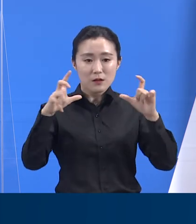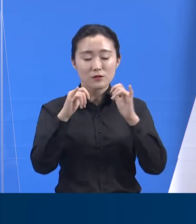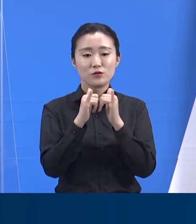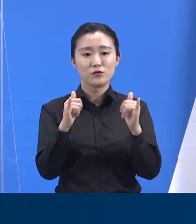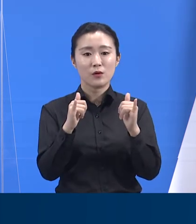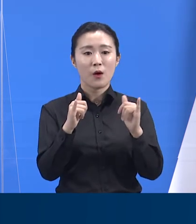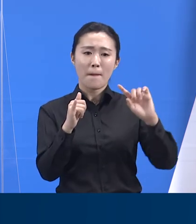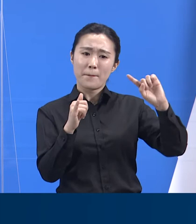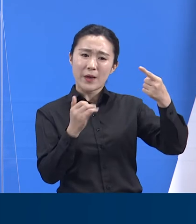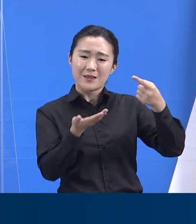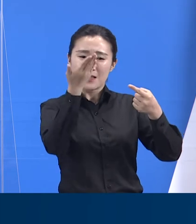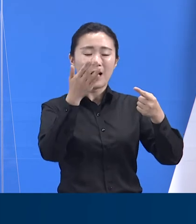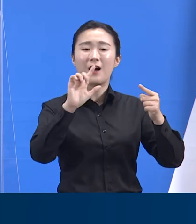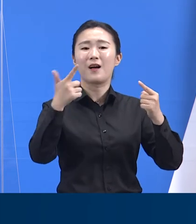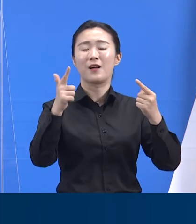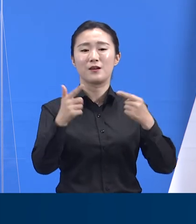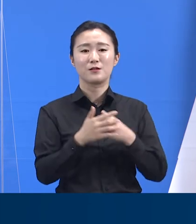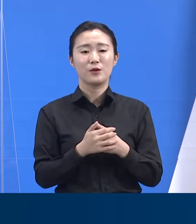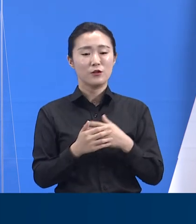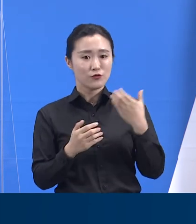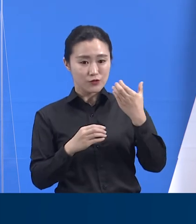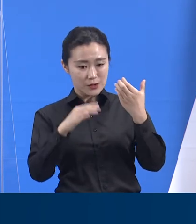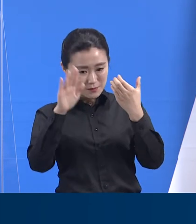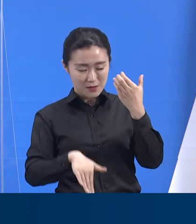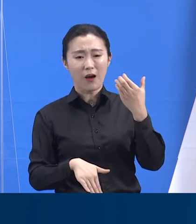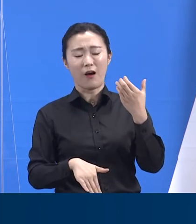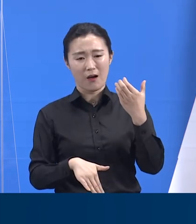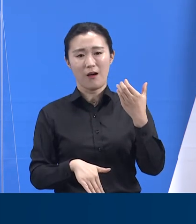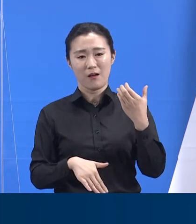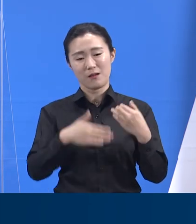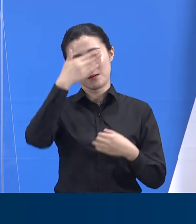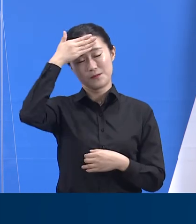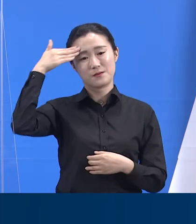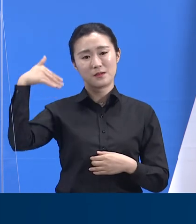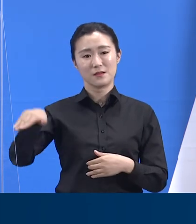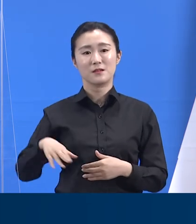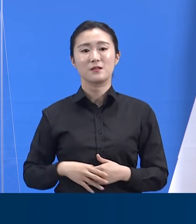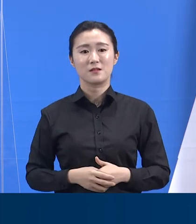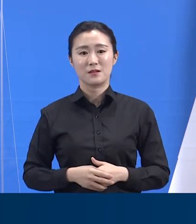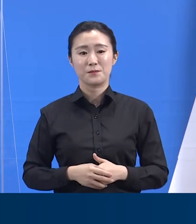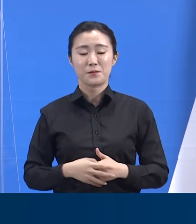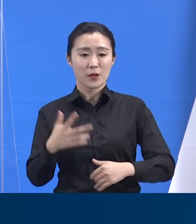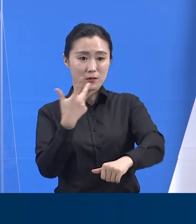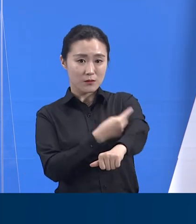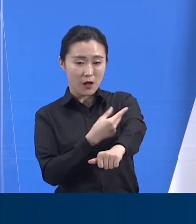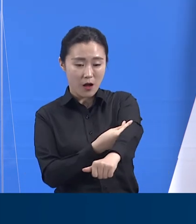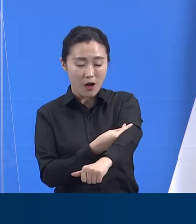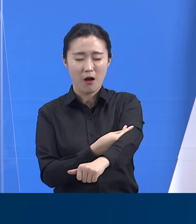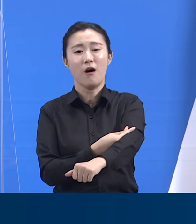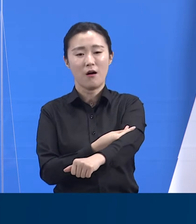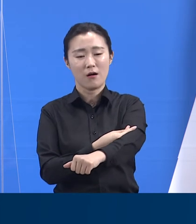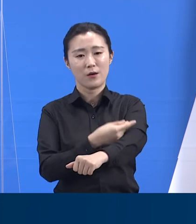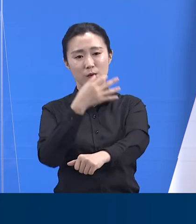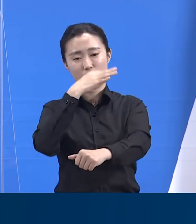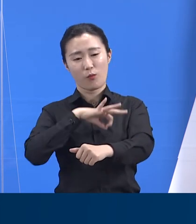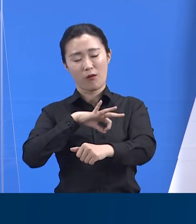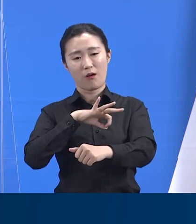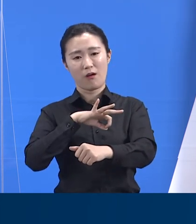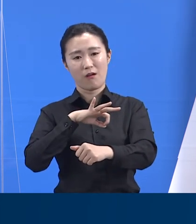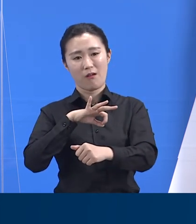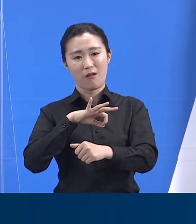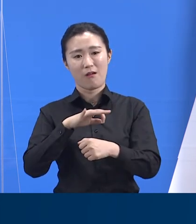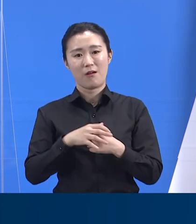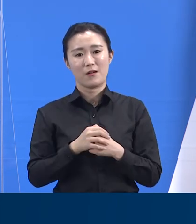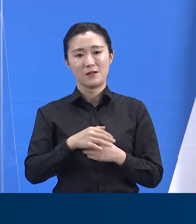사회적 거리 두기와 같은 방역활동 그리고 코로나19 백신 예방접종을 통해 이런 좋은 흐름이 나타나기 시작하여